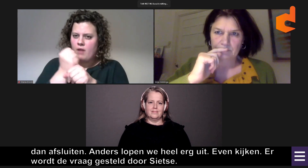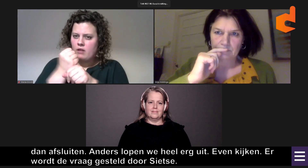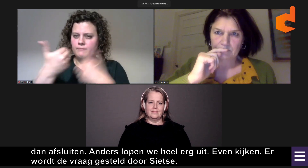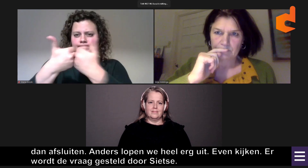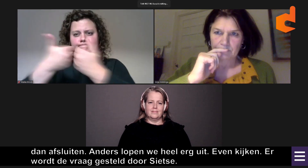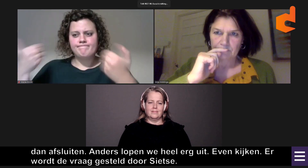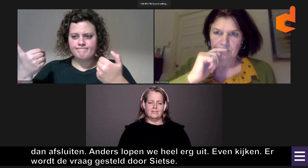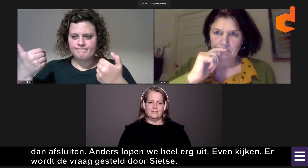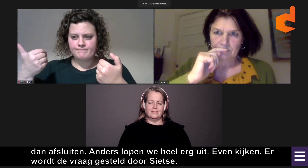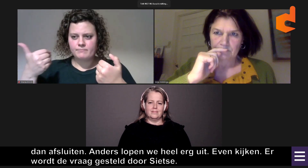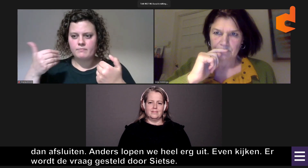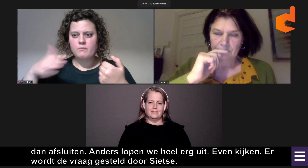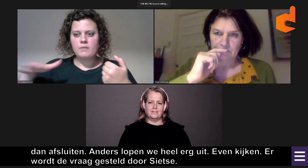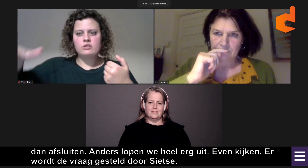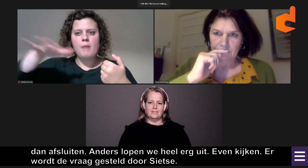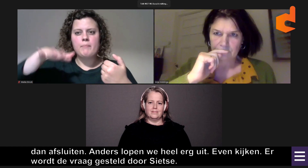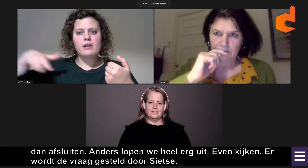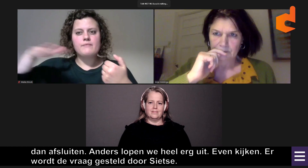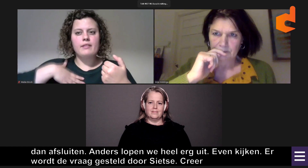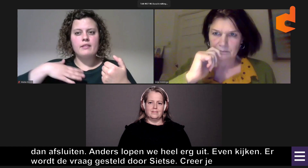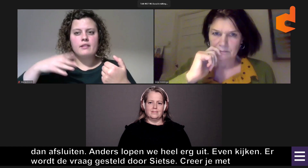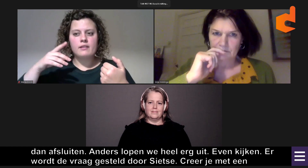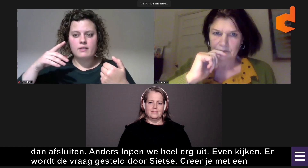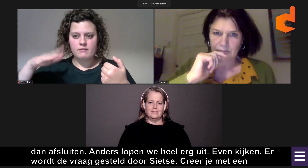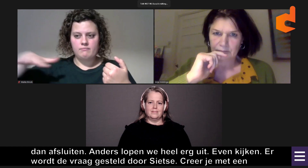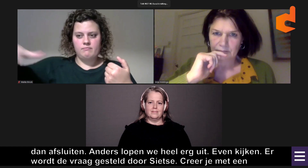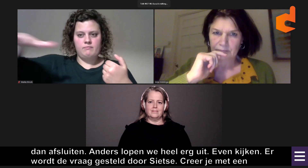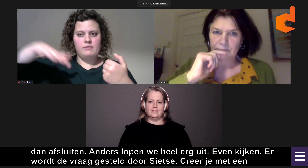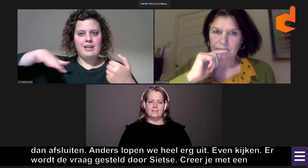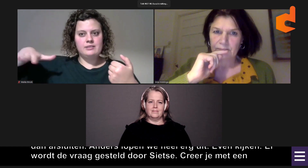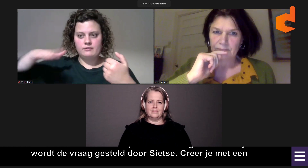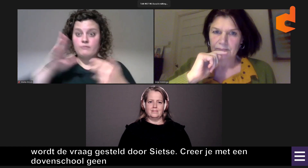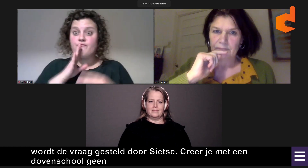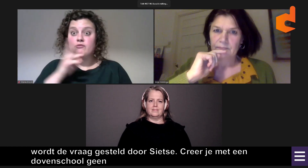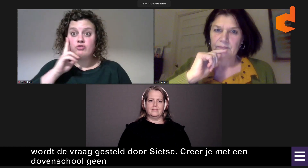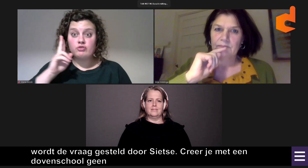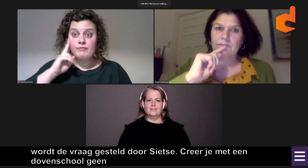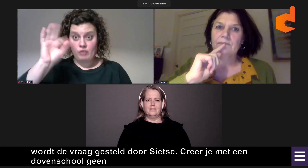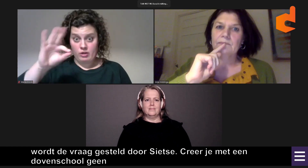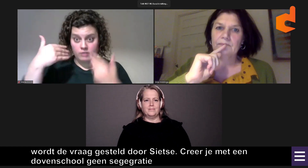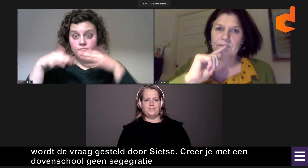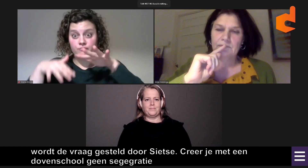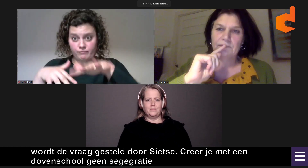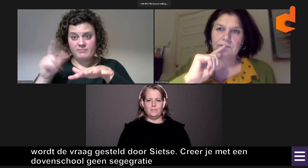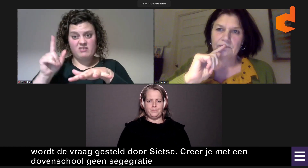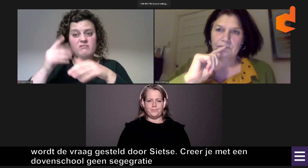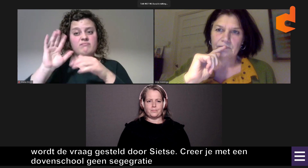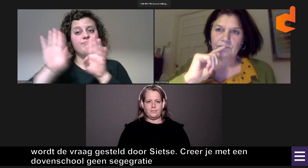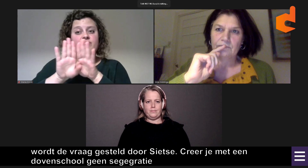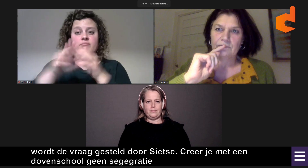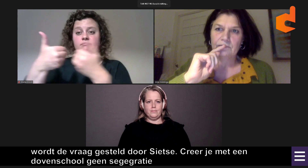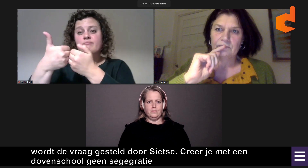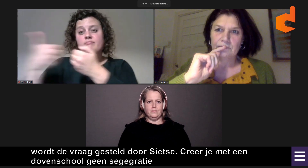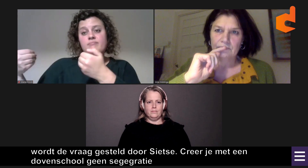De vraag is, creëer je met een dovenschool geen segregatie ten opzichte van de rest van de maatschappij met de